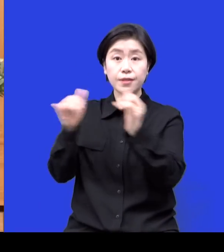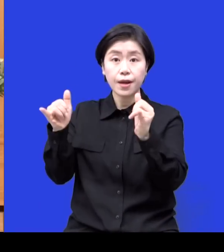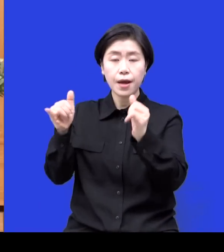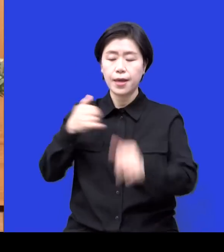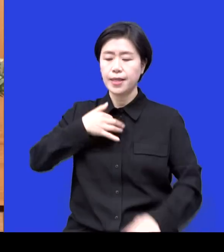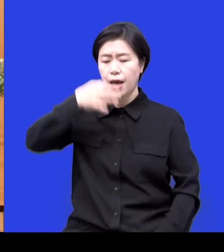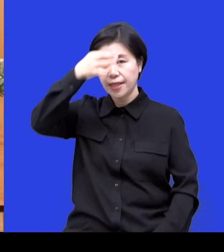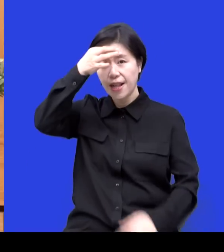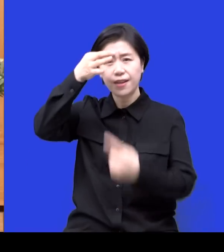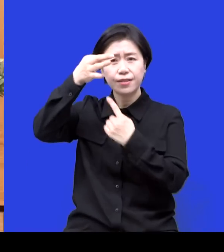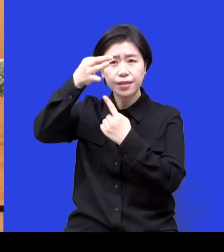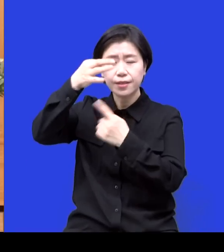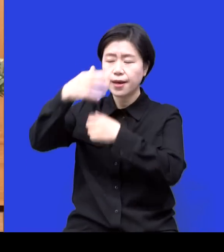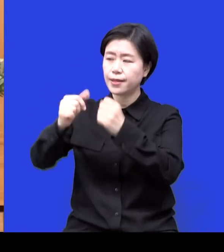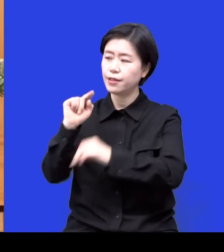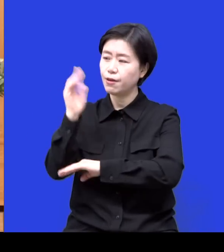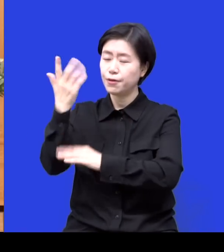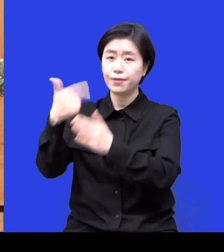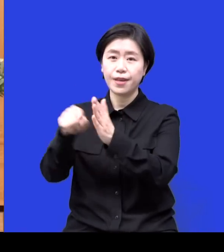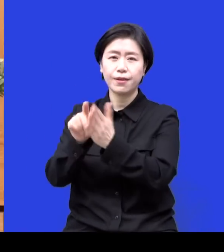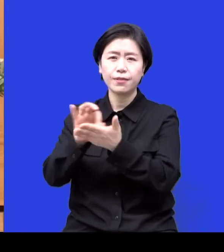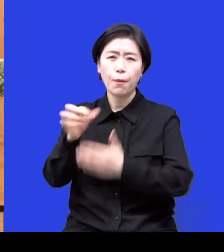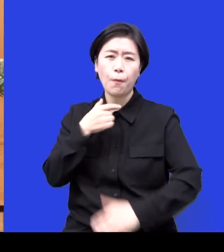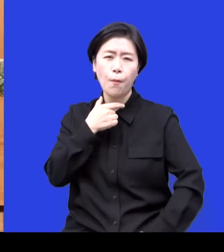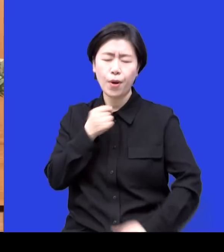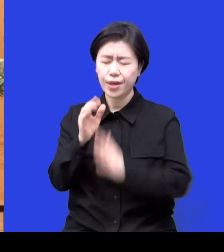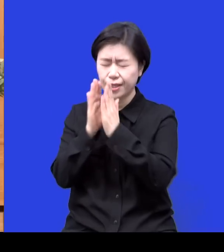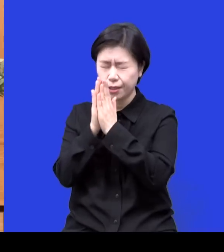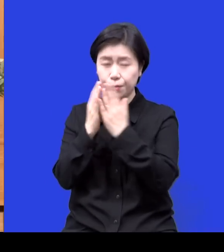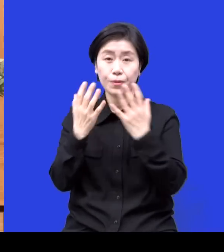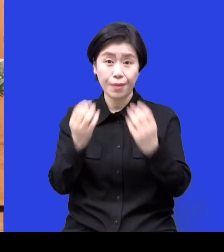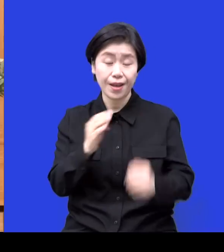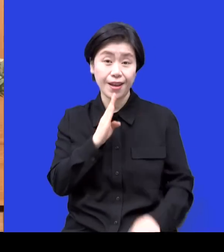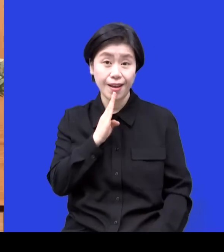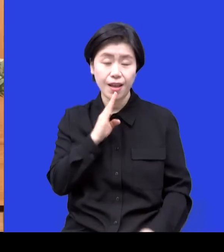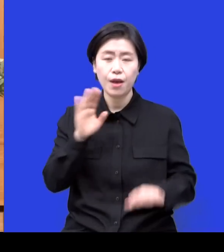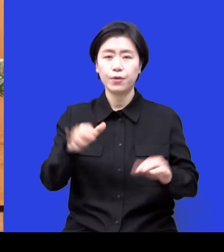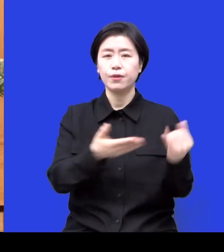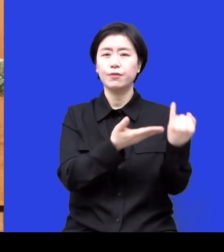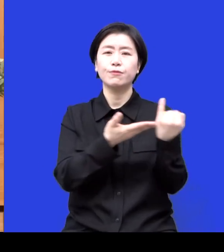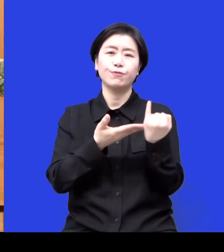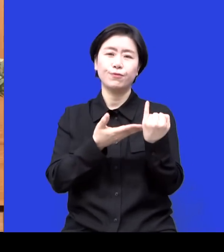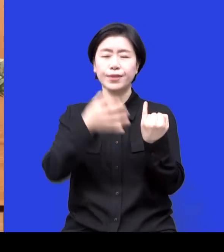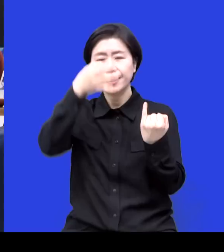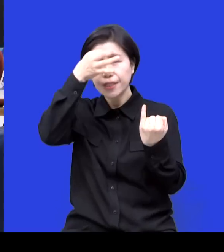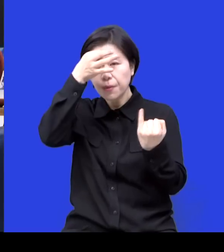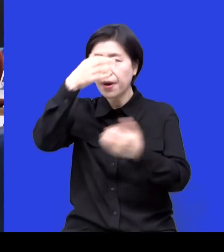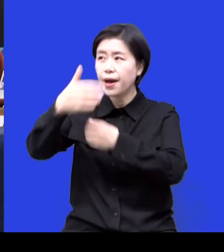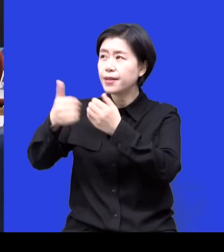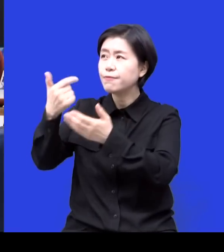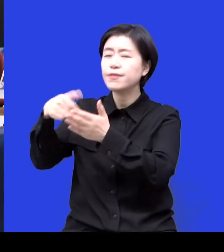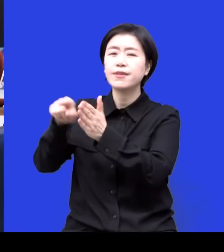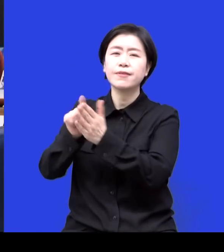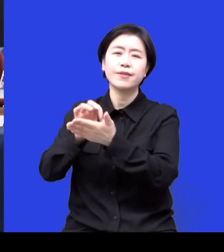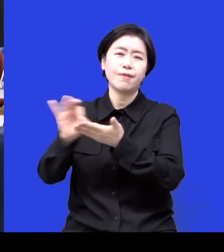하나님의 영광을 위해 사용하게 해달라고 기도를 많이 올리는데요 오늘 모실 분이 바로 그렇게 쓰임받고 있다고 합니다 보호 종료